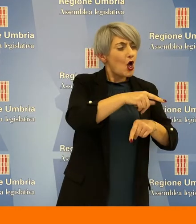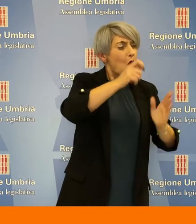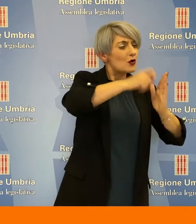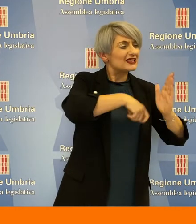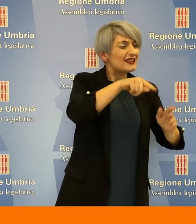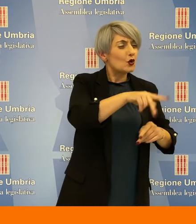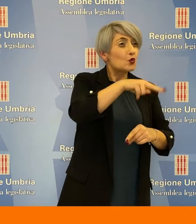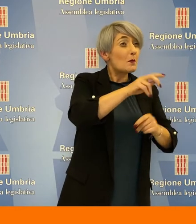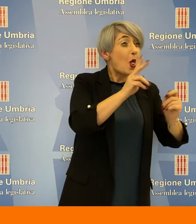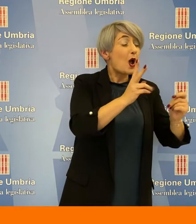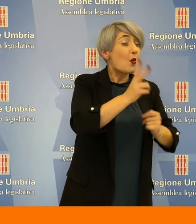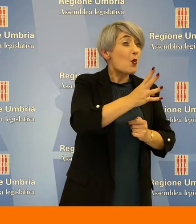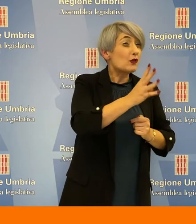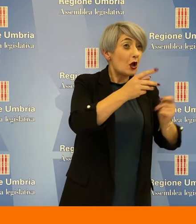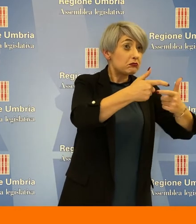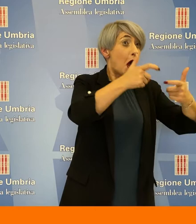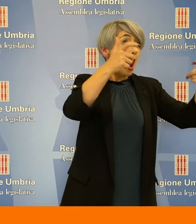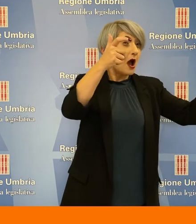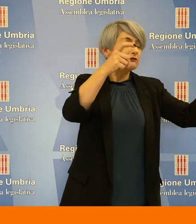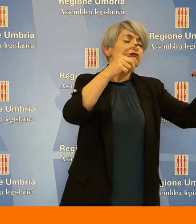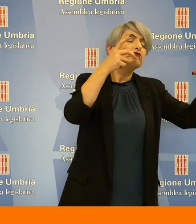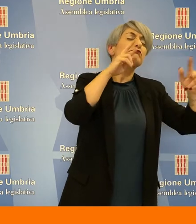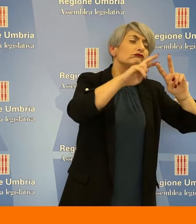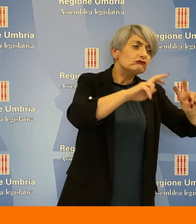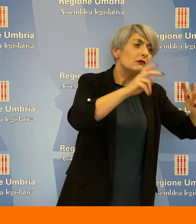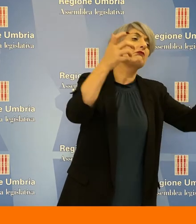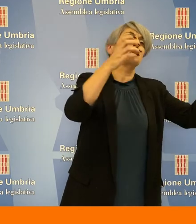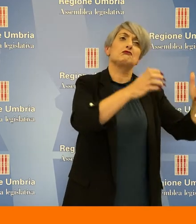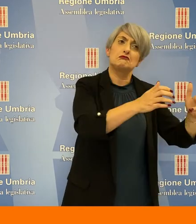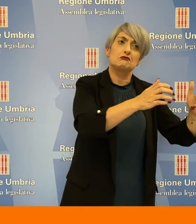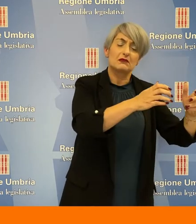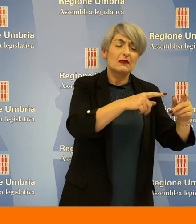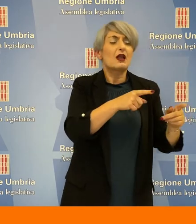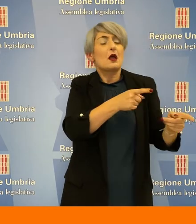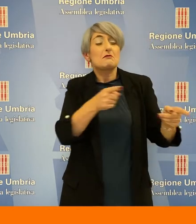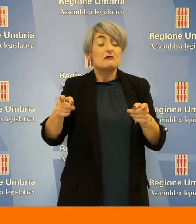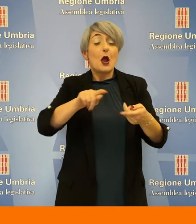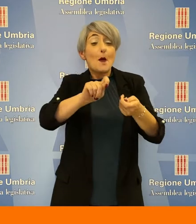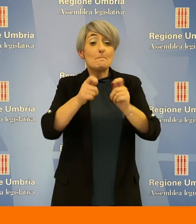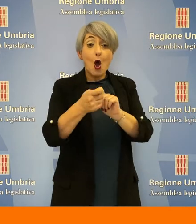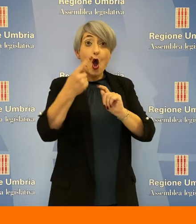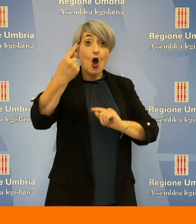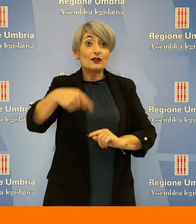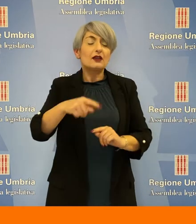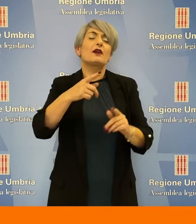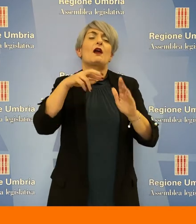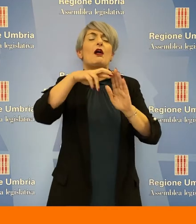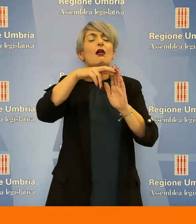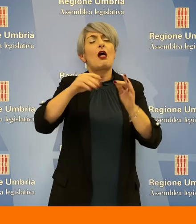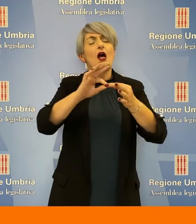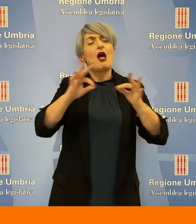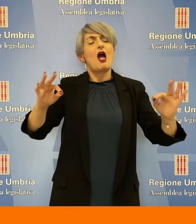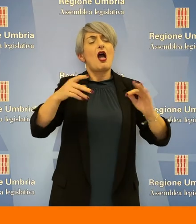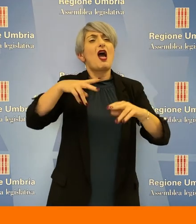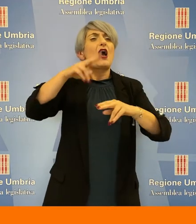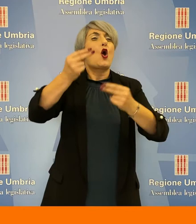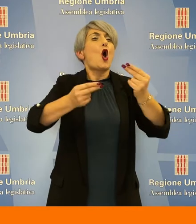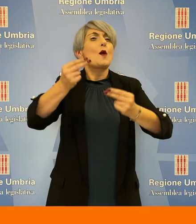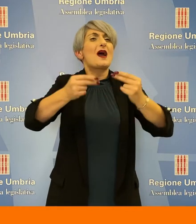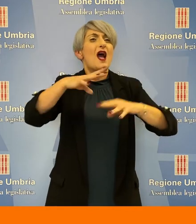ridotte rispetto al calcolo precedente. In sostanza con questa modifica si rendono coerenti gli algoritmi con il testo regolamentare